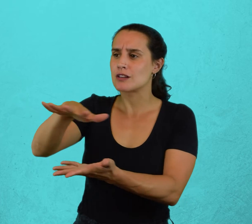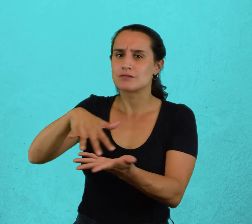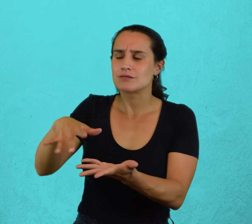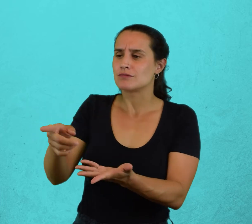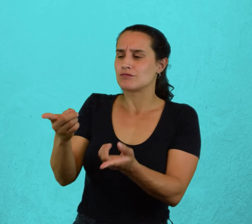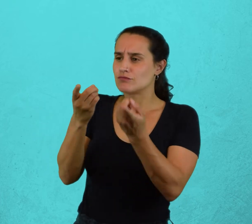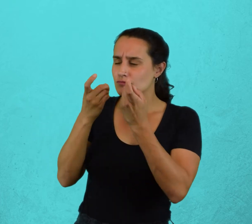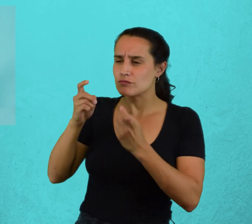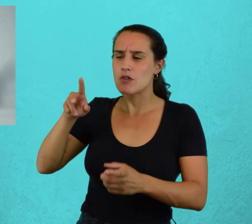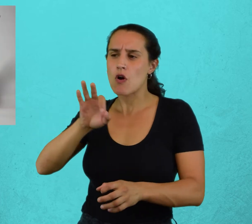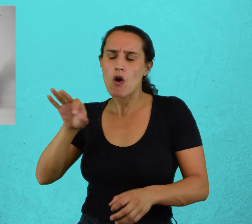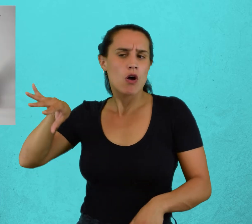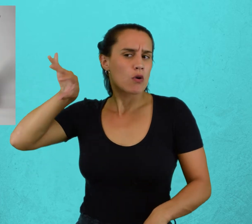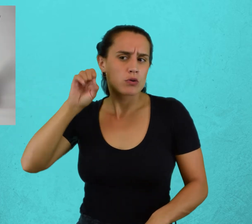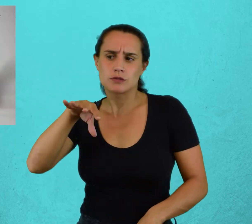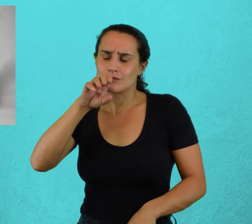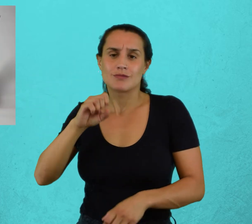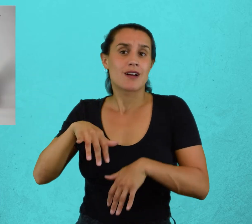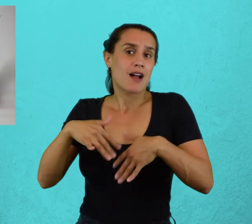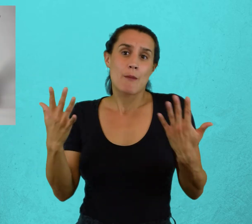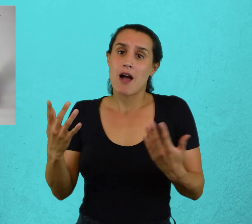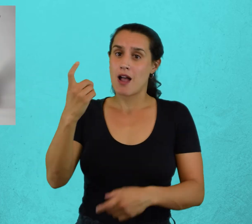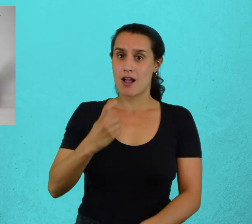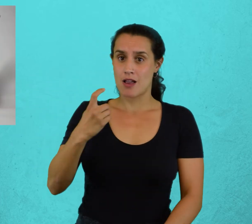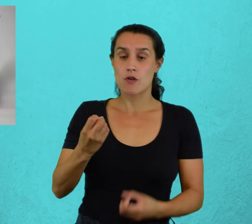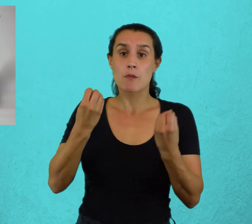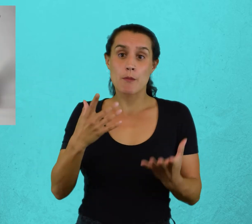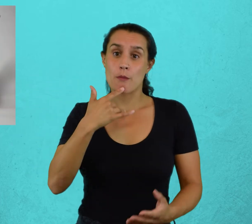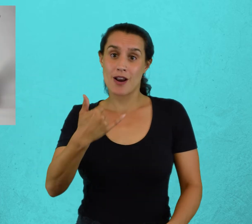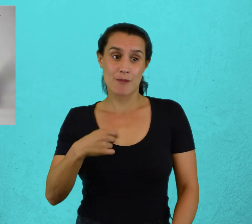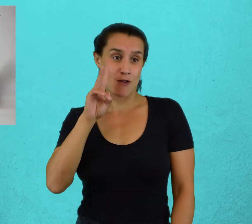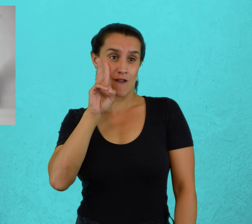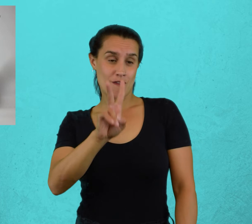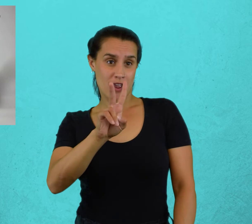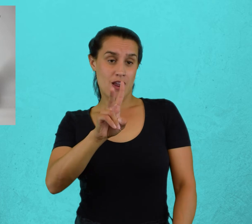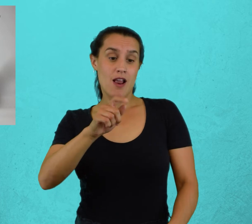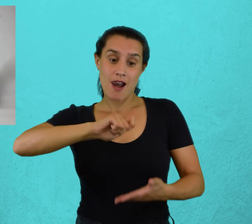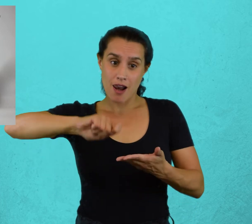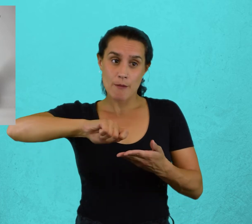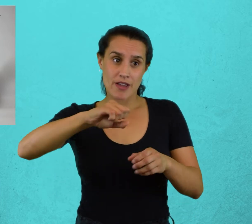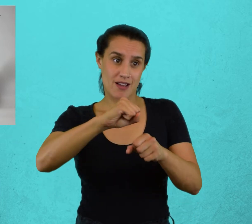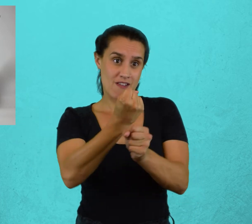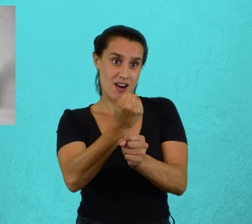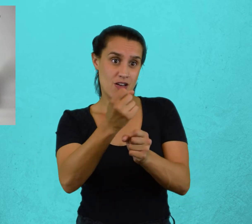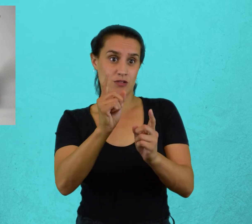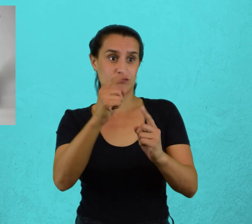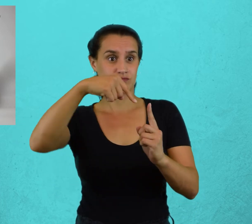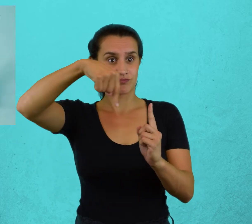ejemplo, al lápiz lo vemos quebrado, pero no lo está, o sí El otro argumento,